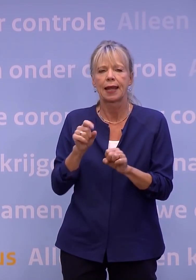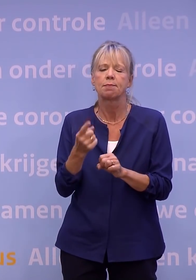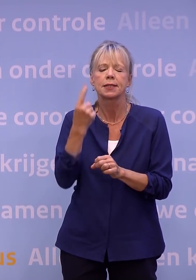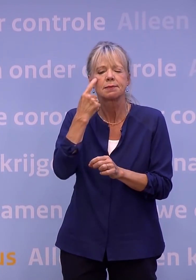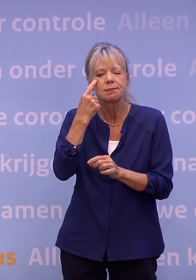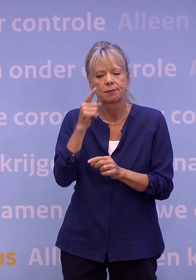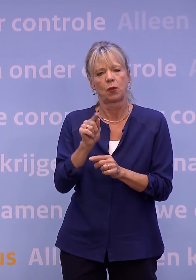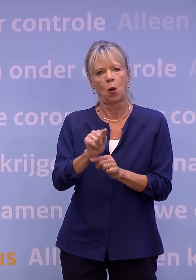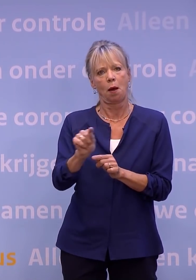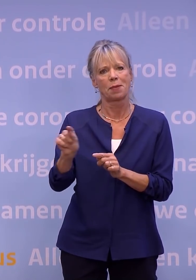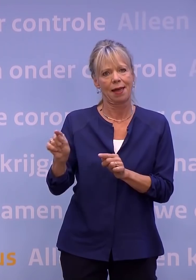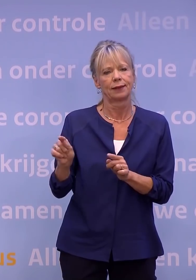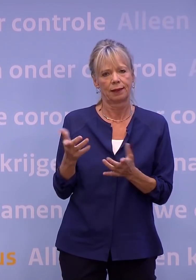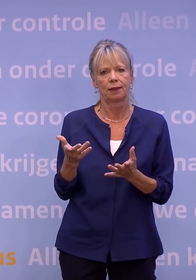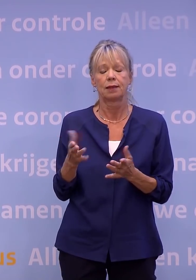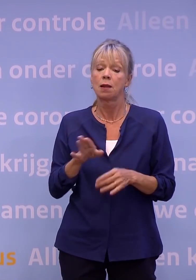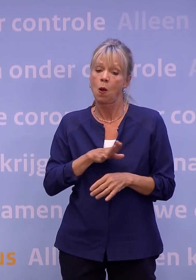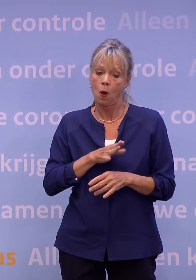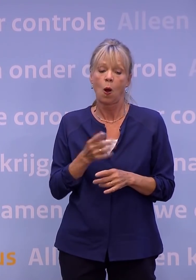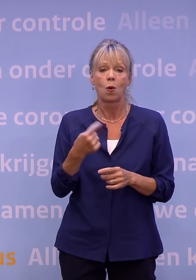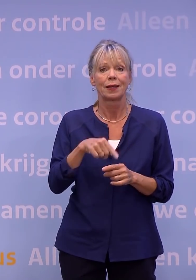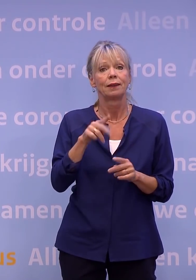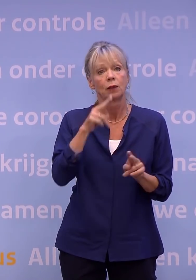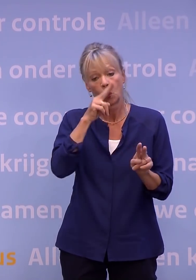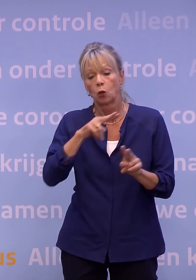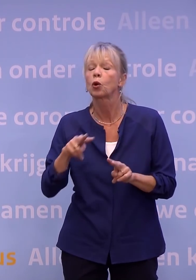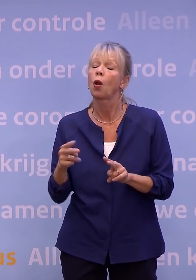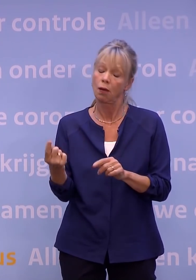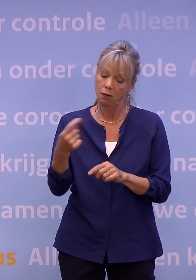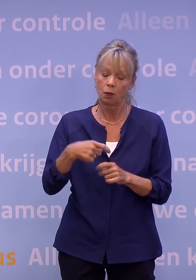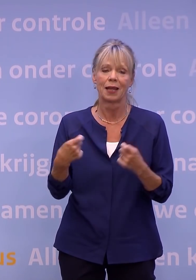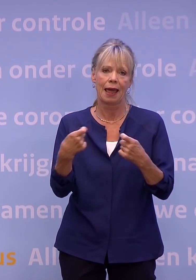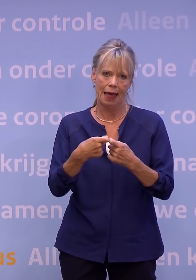niet al doen. Ook in de handhaving zal daar extra aandacht voor komen.